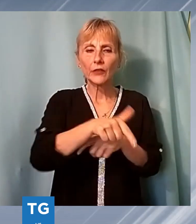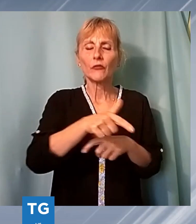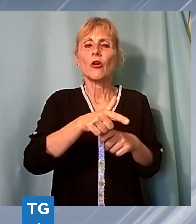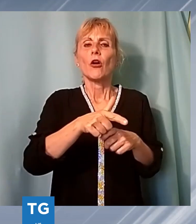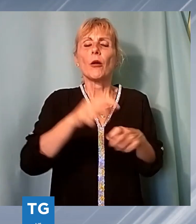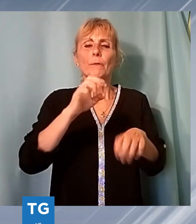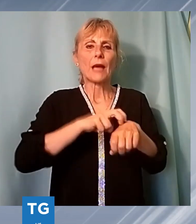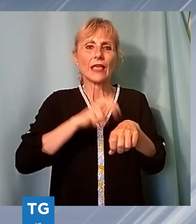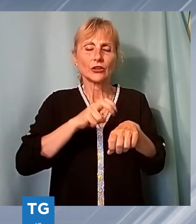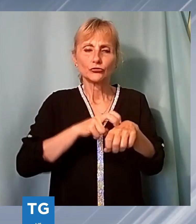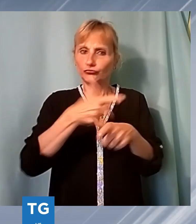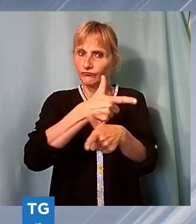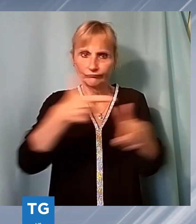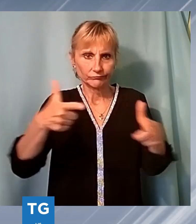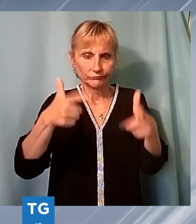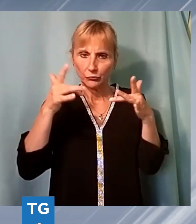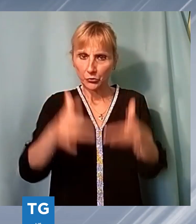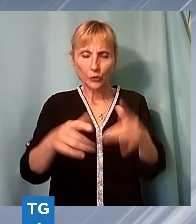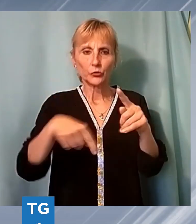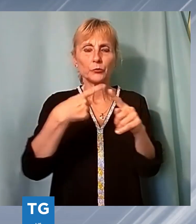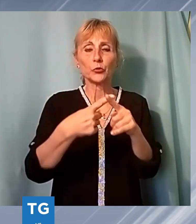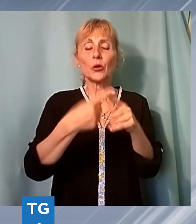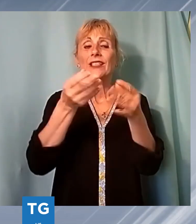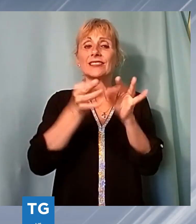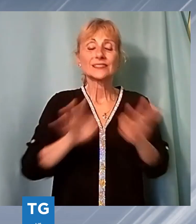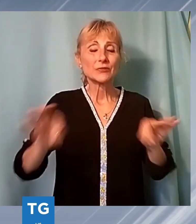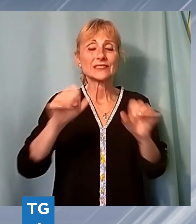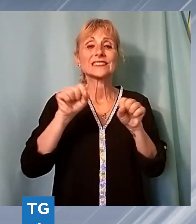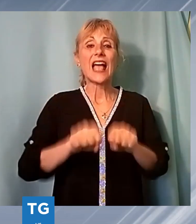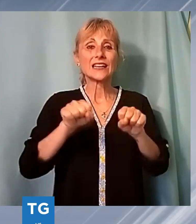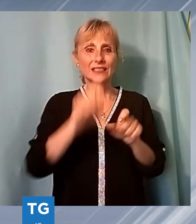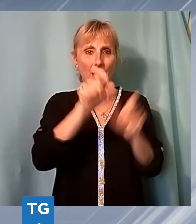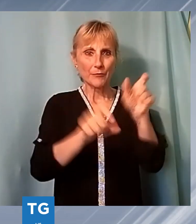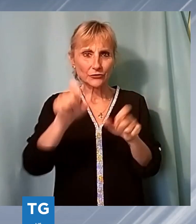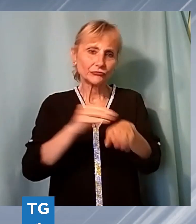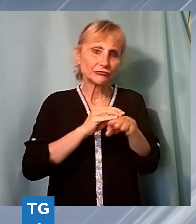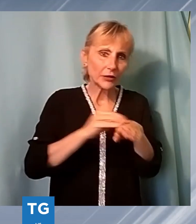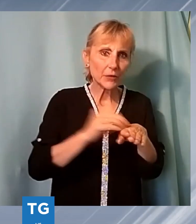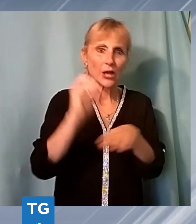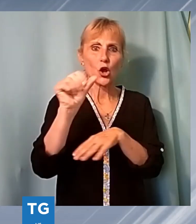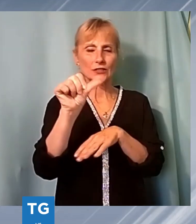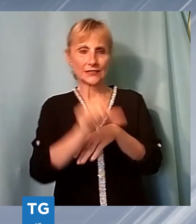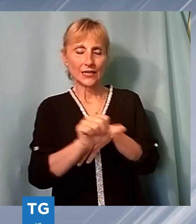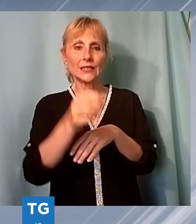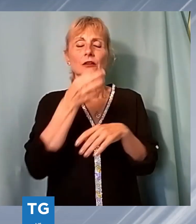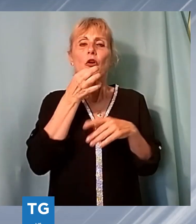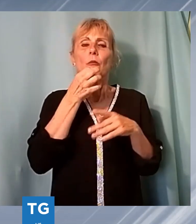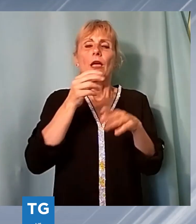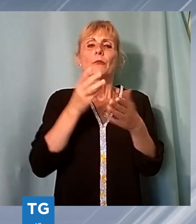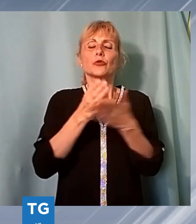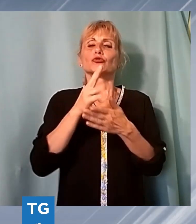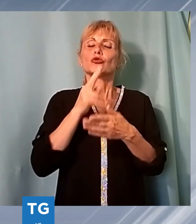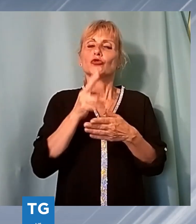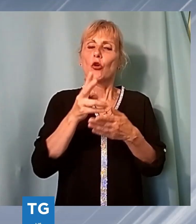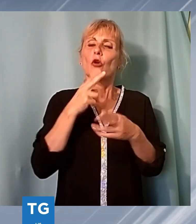grande disponibilità dei sanitari che ci lavorano fa sì che il pronto soccorso di Lucca sia e rimanga una